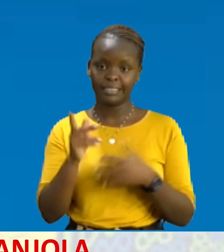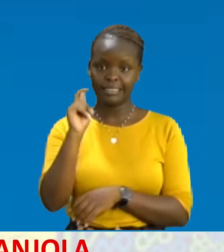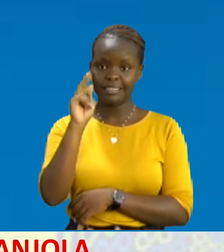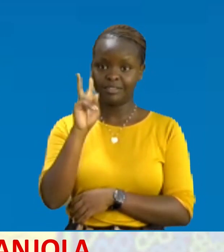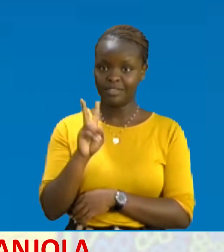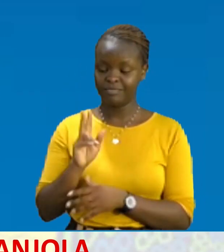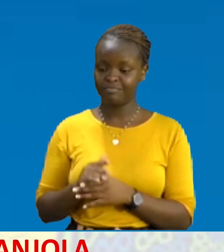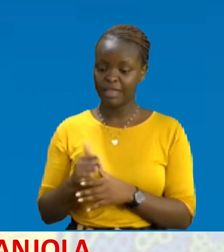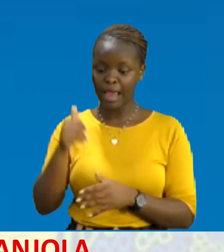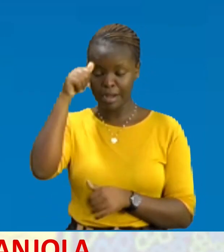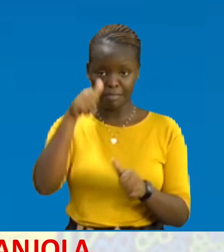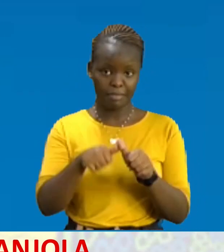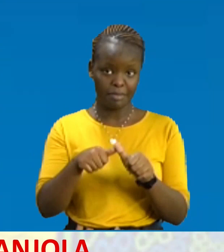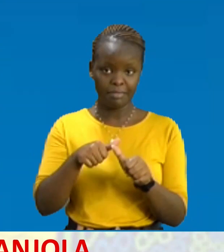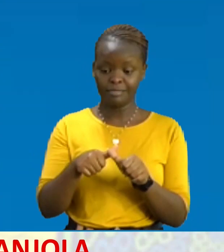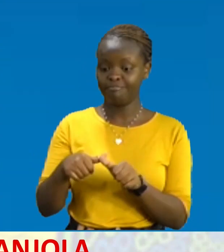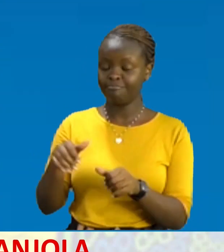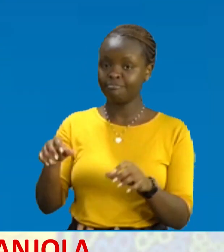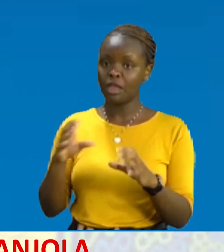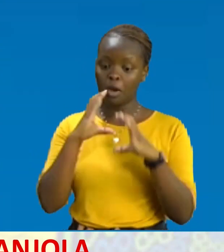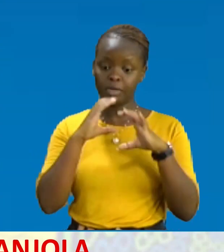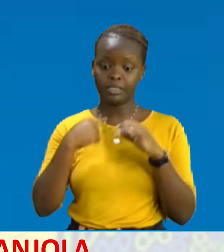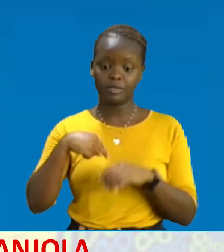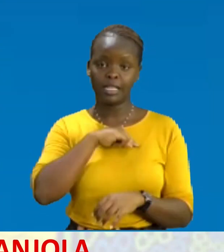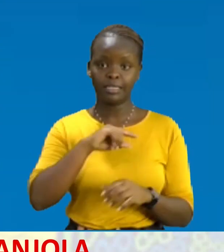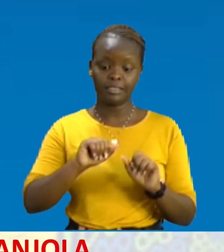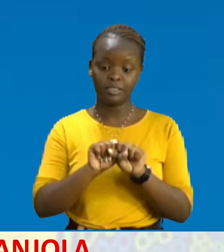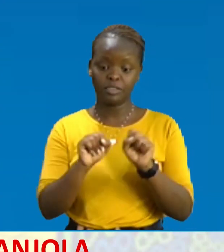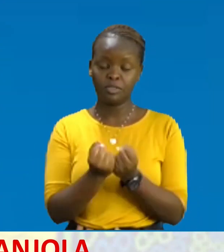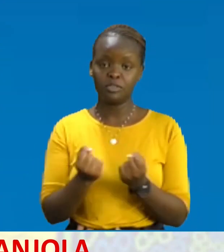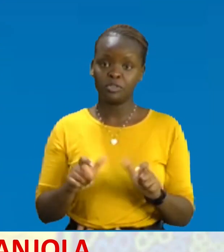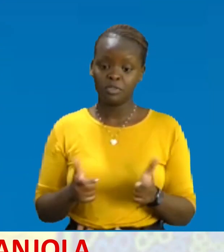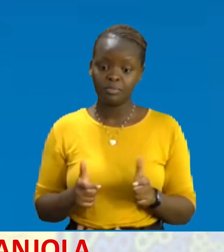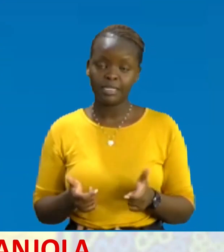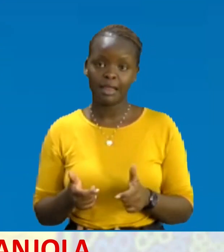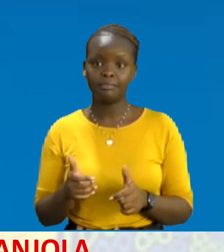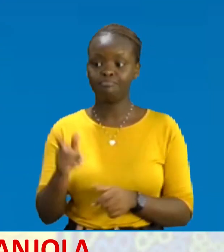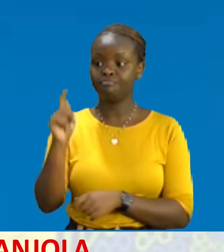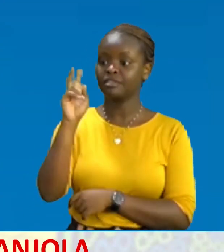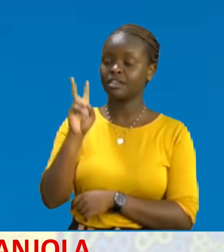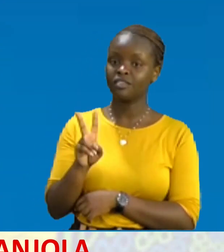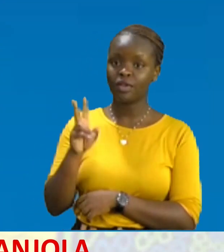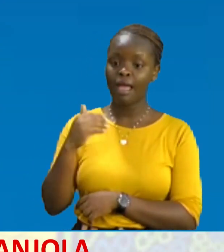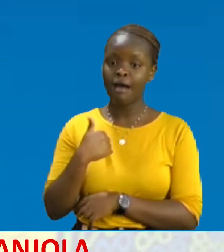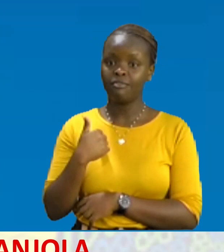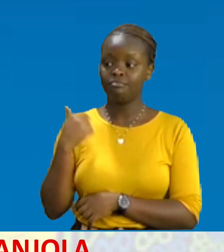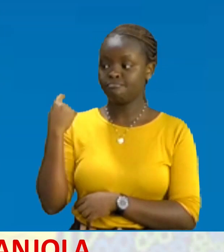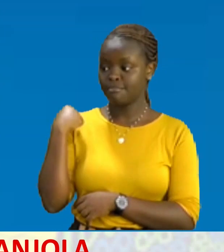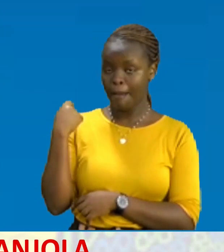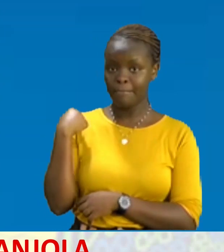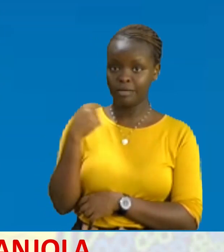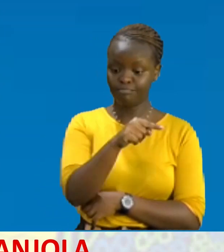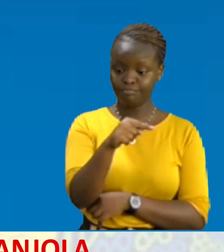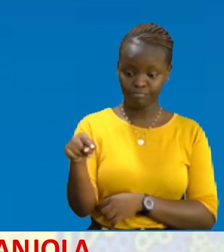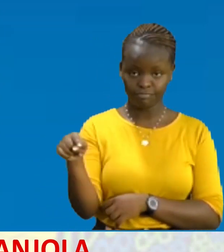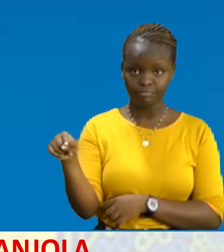Kumbuka kuzungumuza nasi Kupitia mtandawe Tua kijami Hapo kwenye runninga Kwa ya televisioni yako Kuna numbers Zikuwa